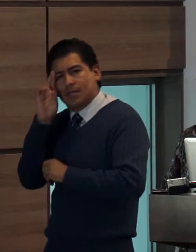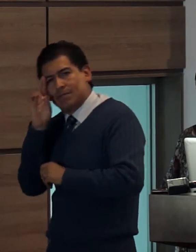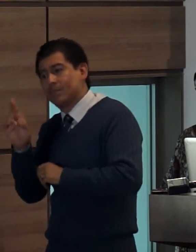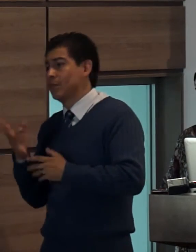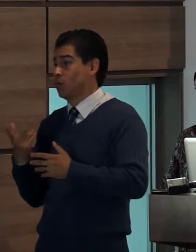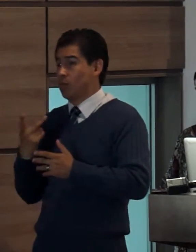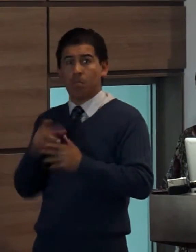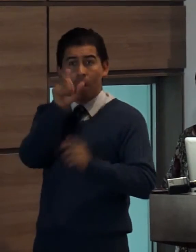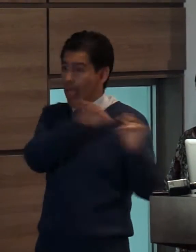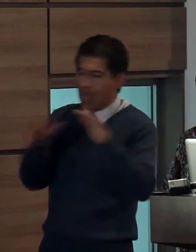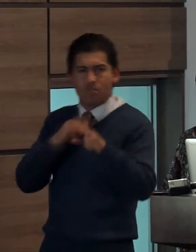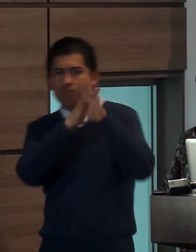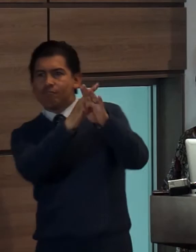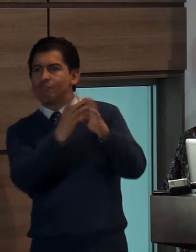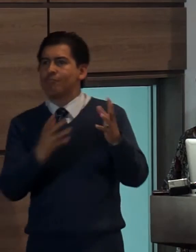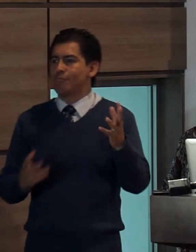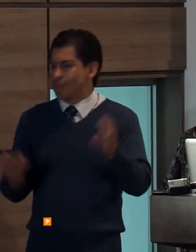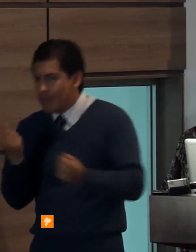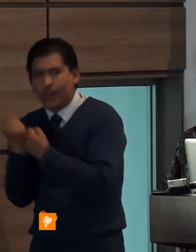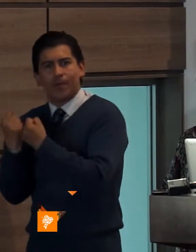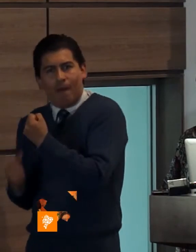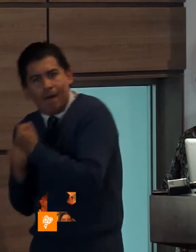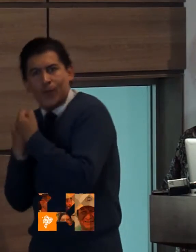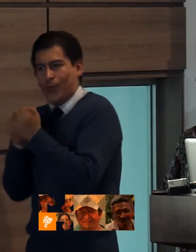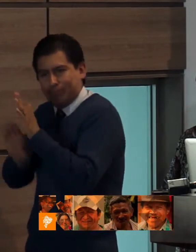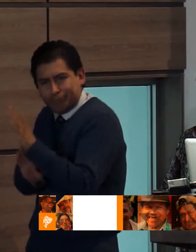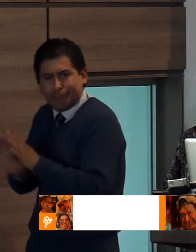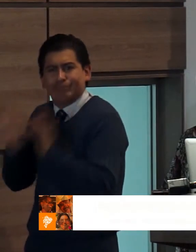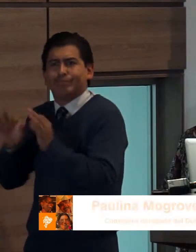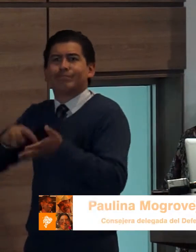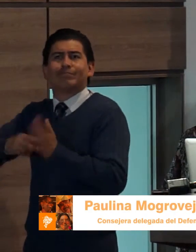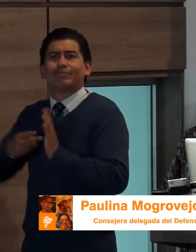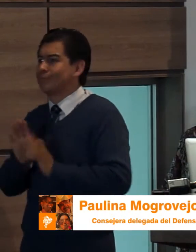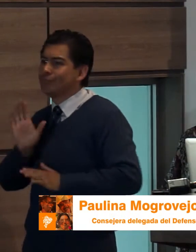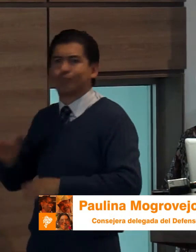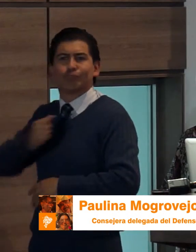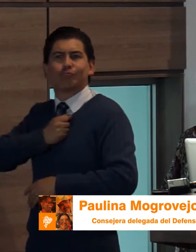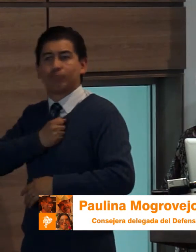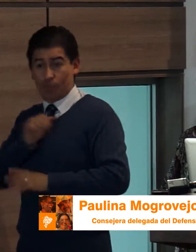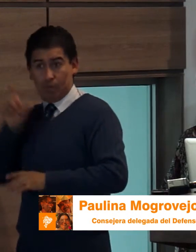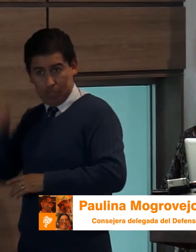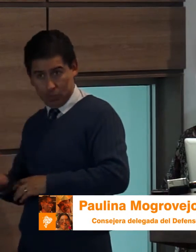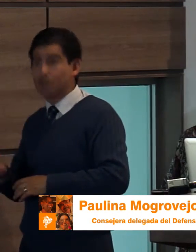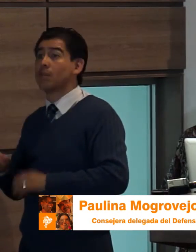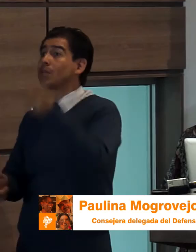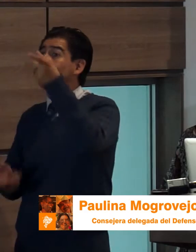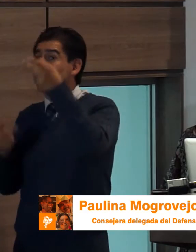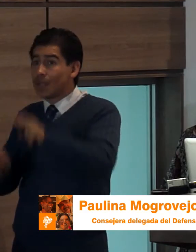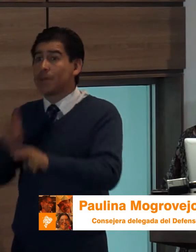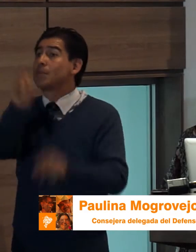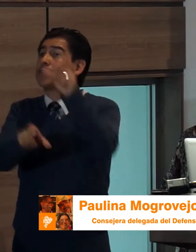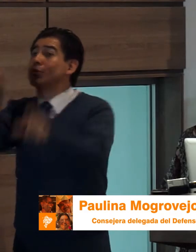comunicación como un derecho humano y de la información como un bien de propiedad colectiva la razón es muy sencilla